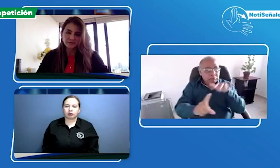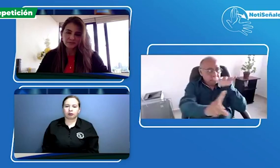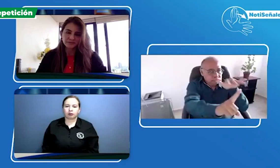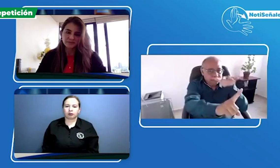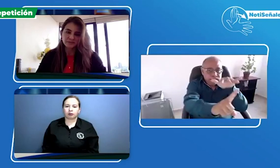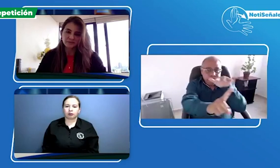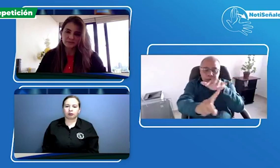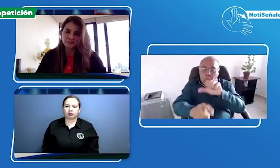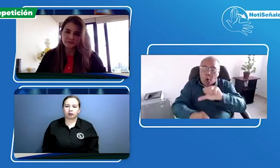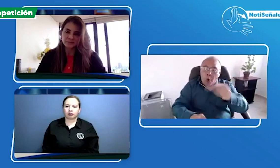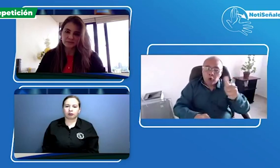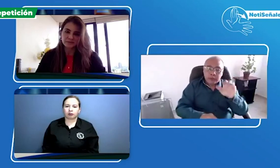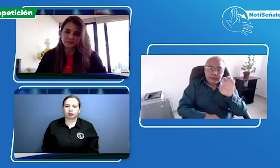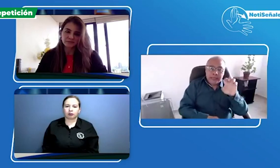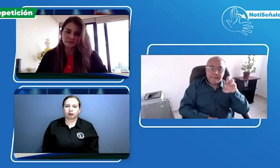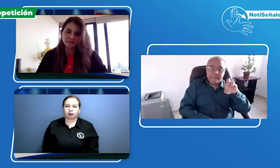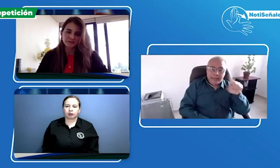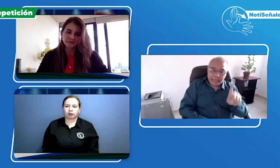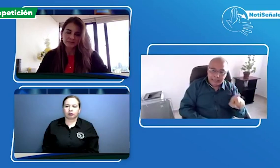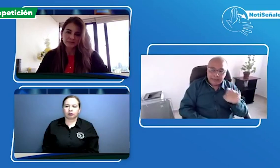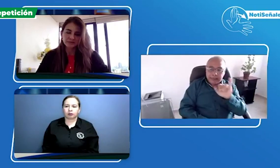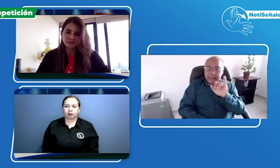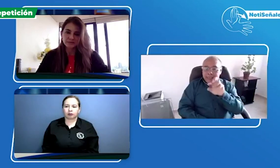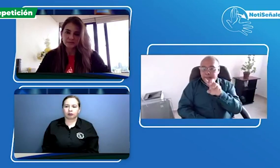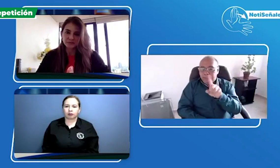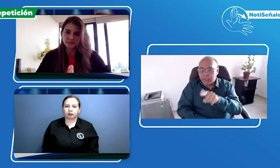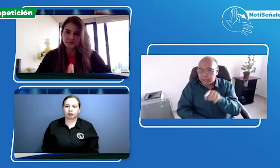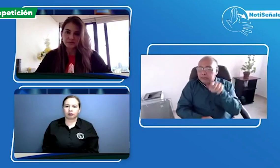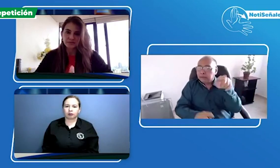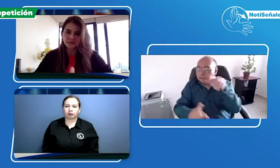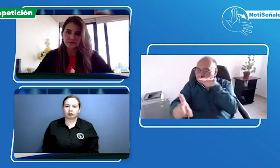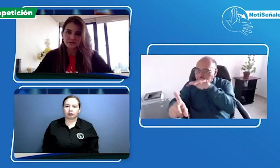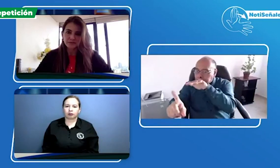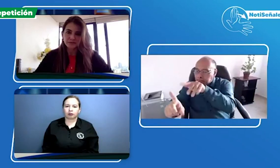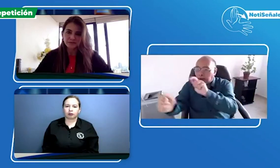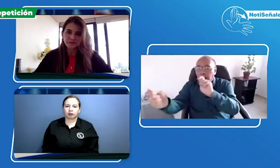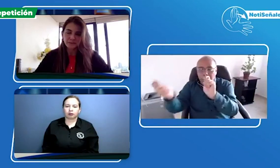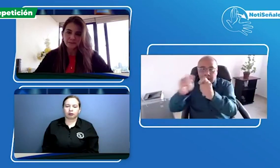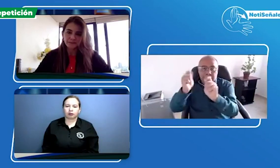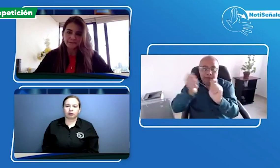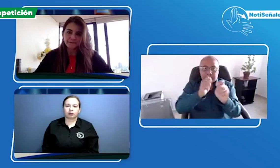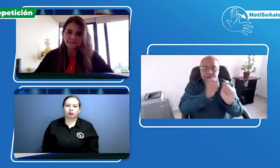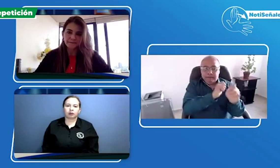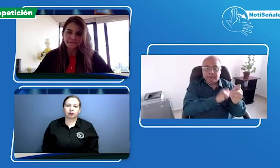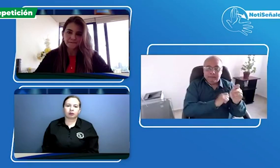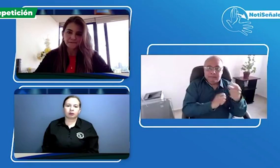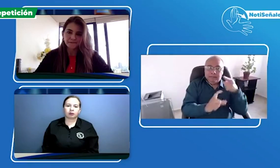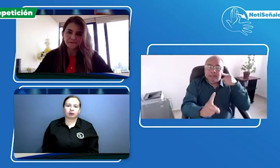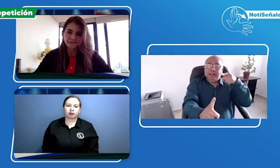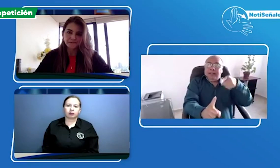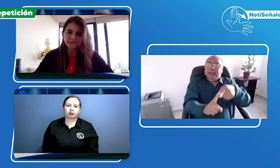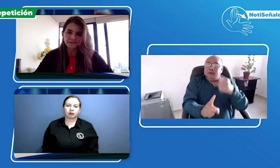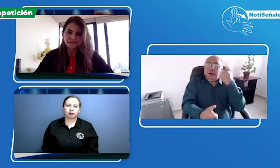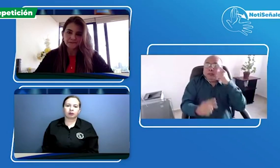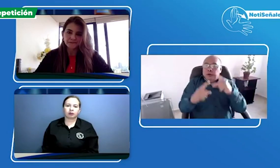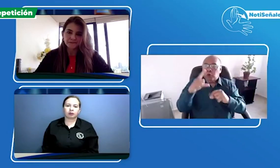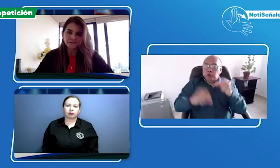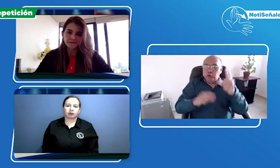Colsubsidio ahora depende desde la comunidad sorda que sigan haciendo esta clase de incidencia con las demás EPS